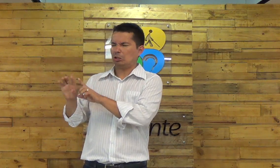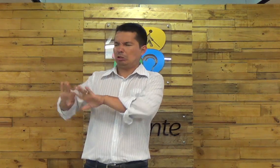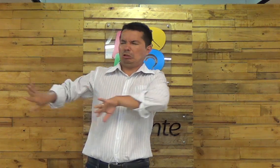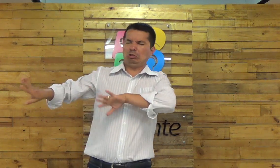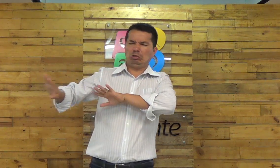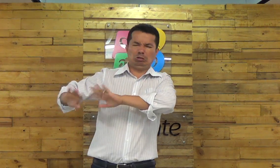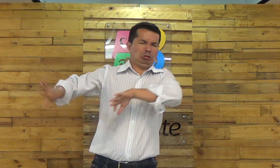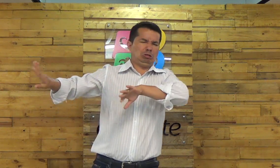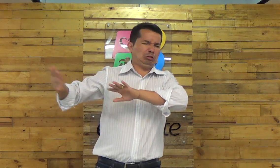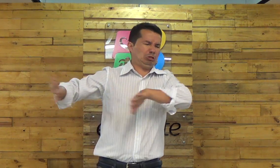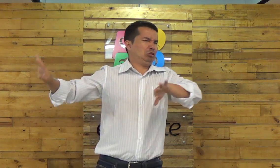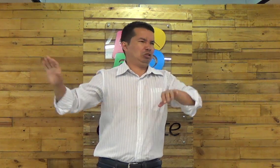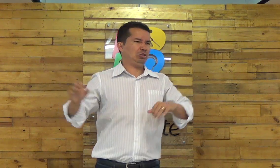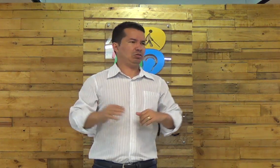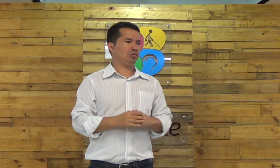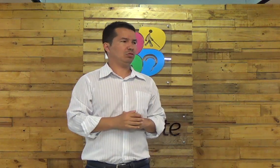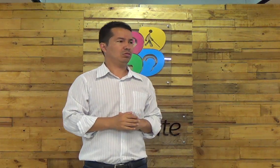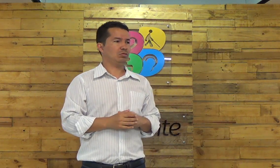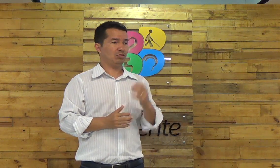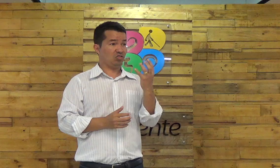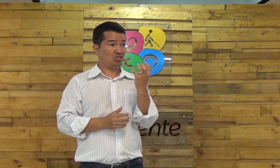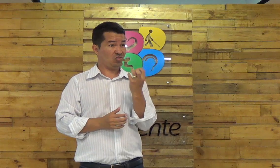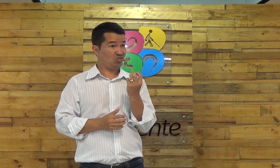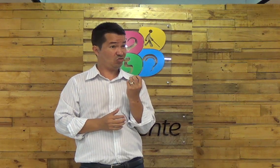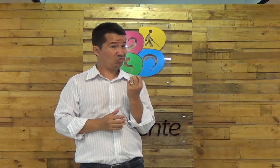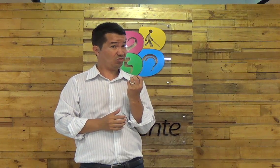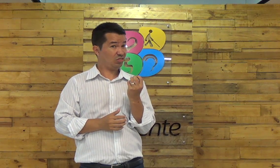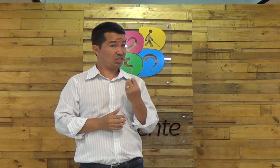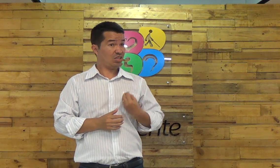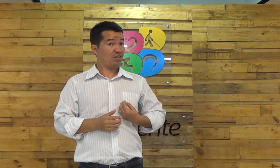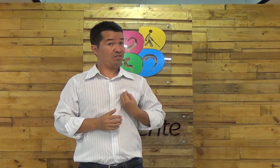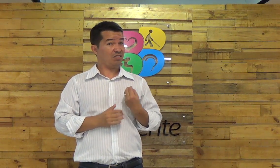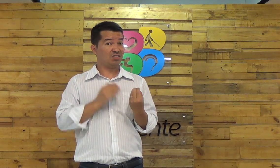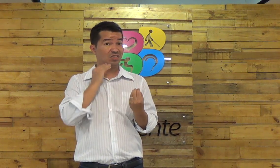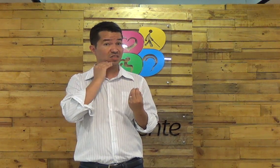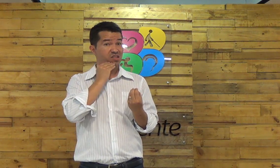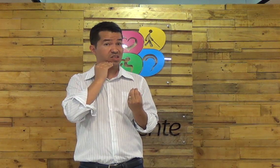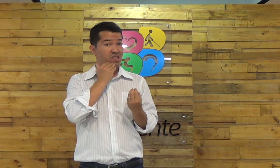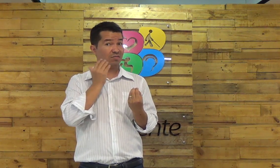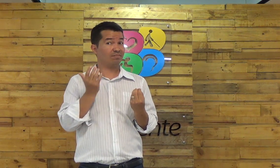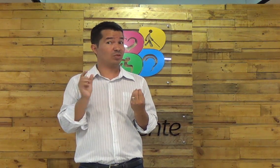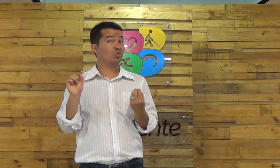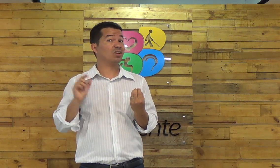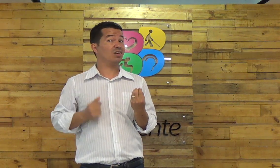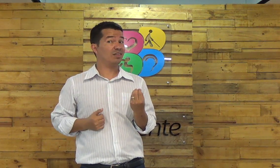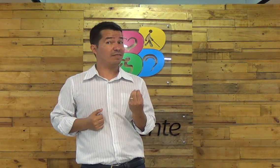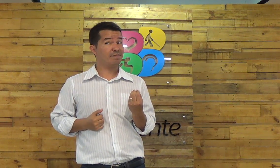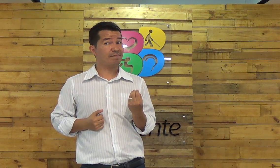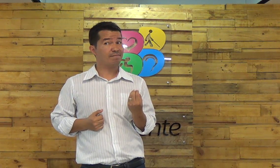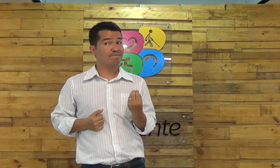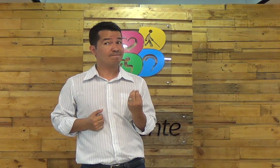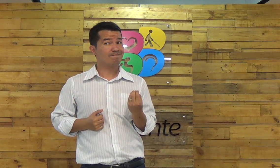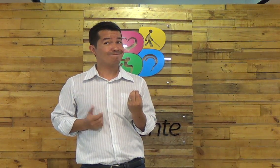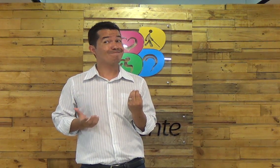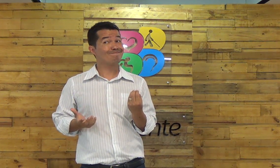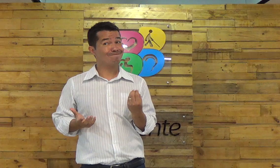ah não eu não preciso falar com eles eu não quero isso vai atrofiando uma vida cheia cheia de